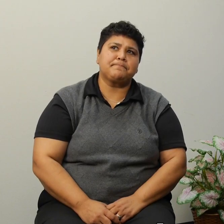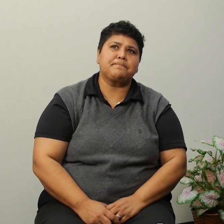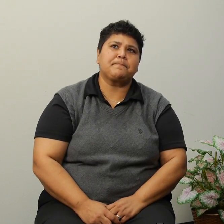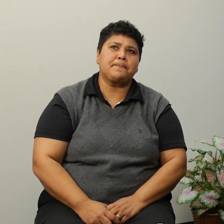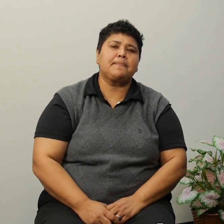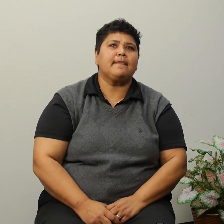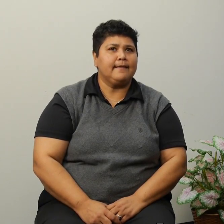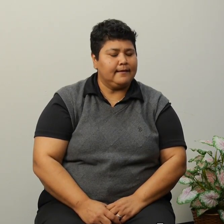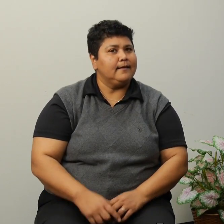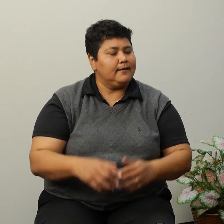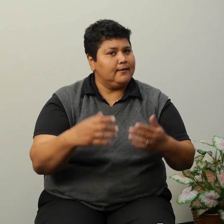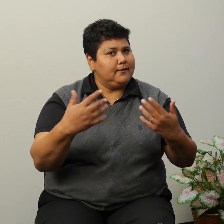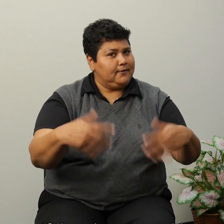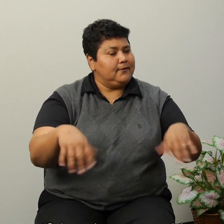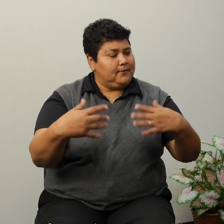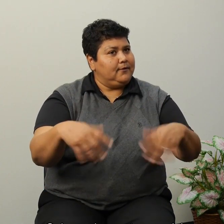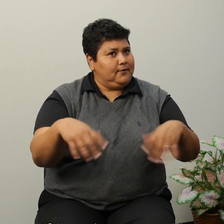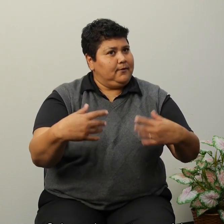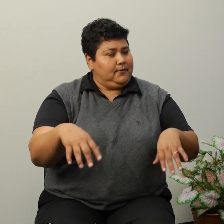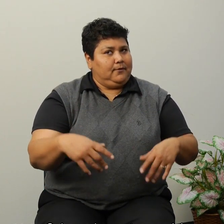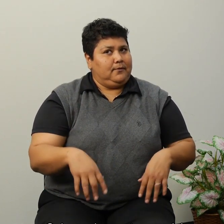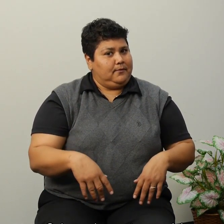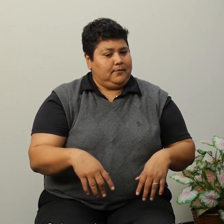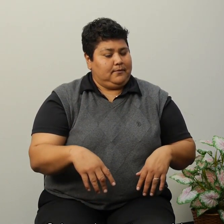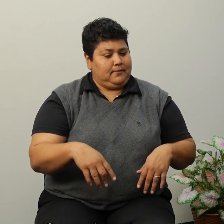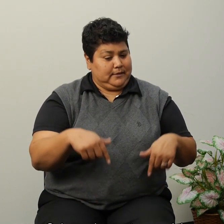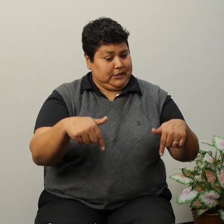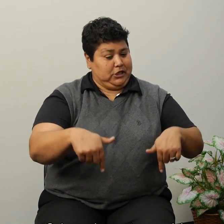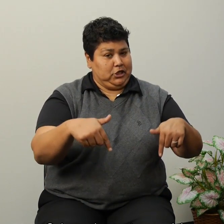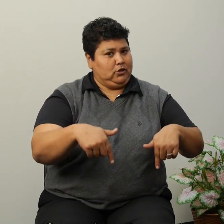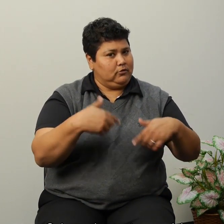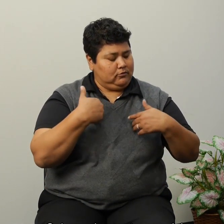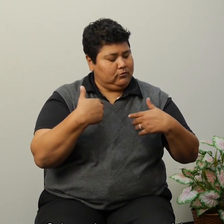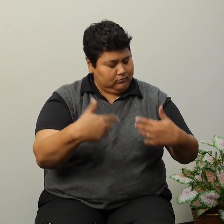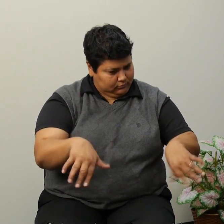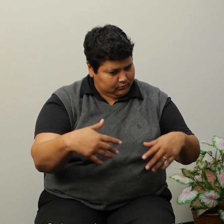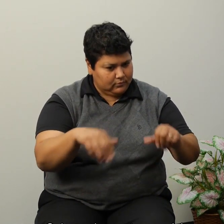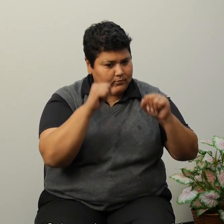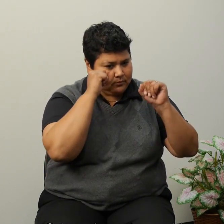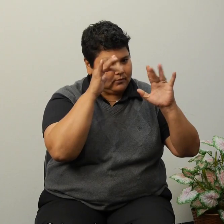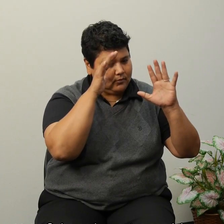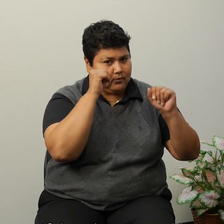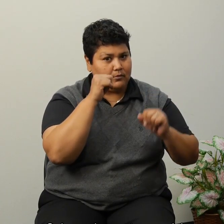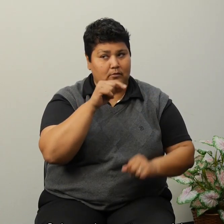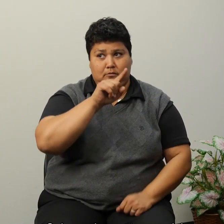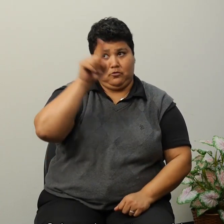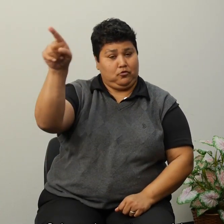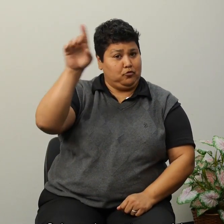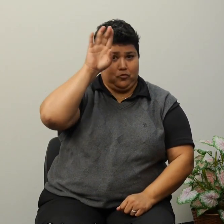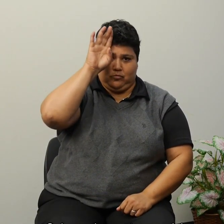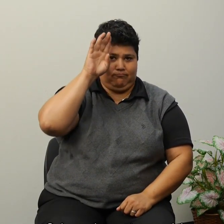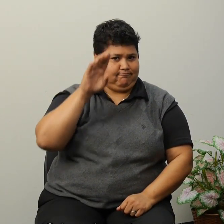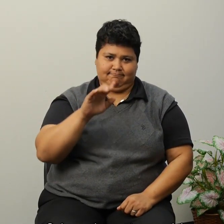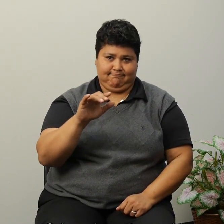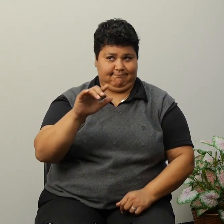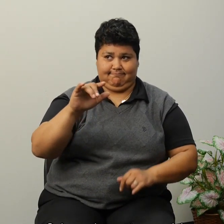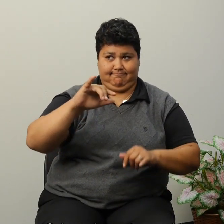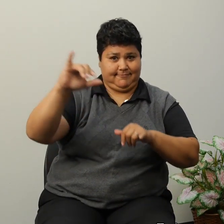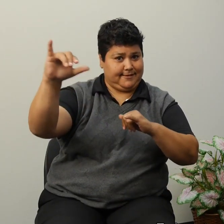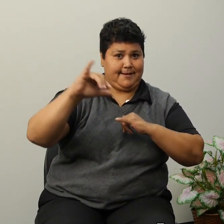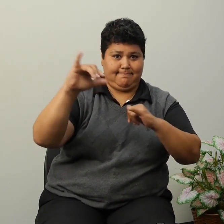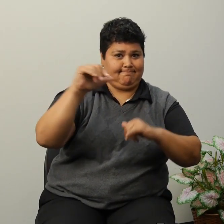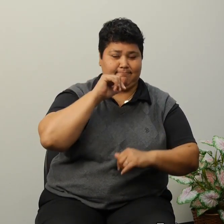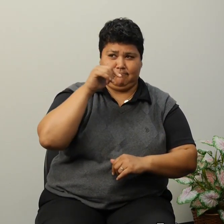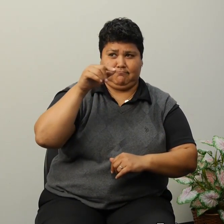Es una cosa increíble, ¿no? En Cuba no hay estos servicios que a mí me han dado aquí en este país.